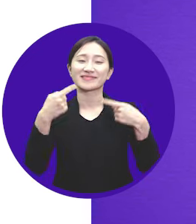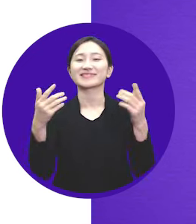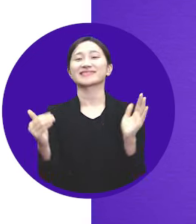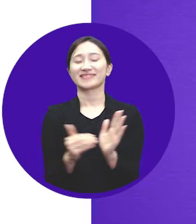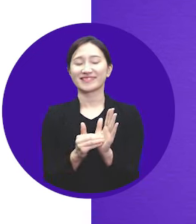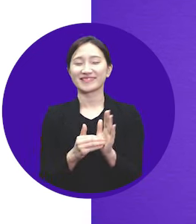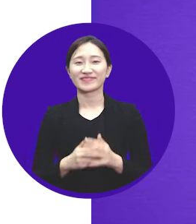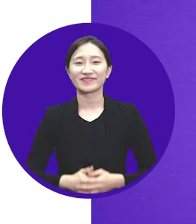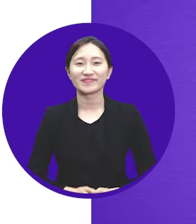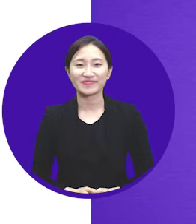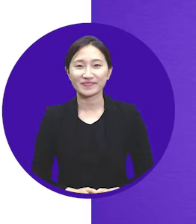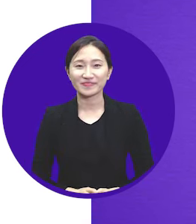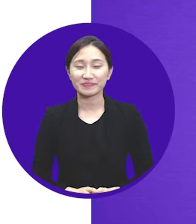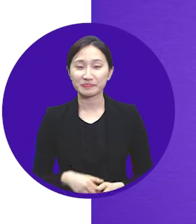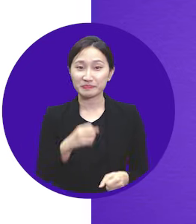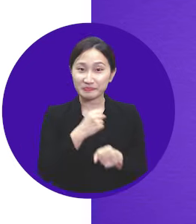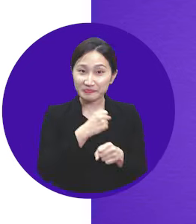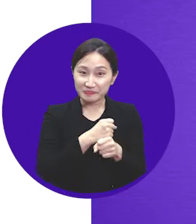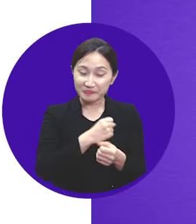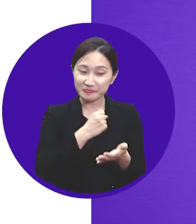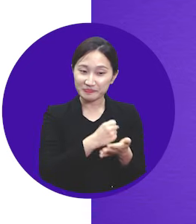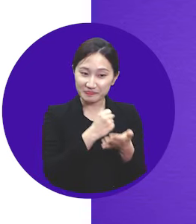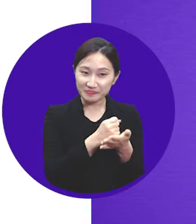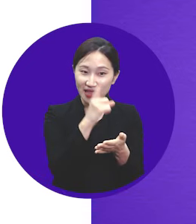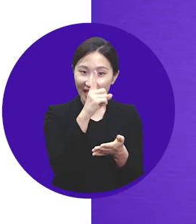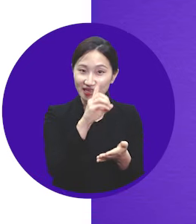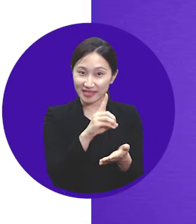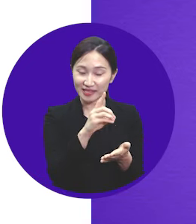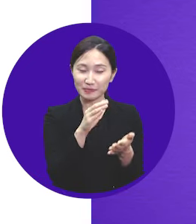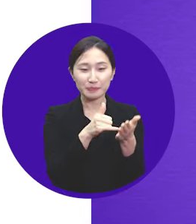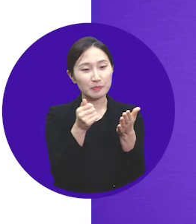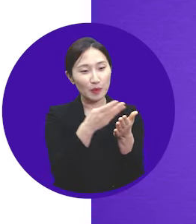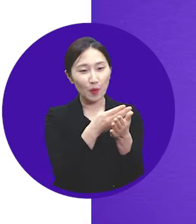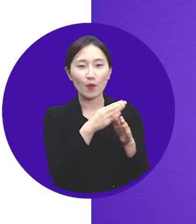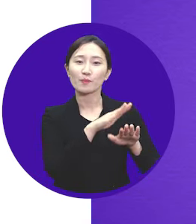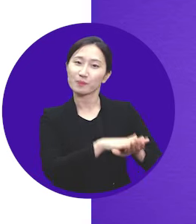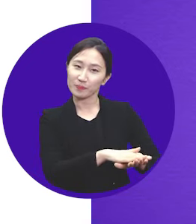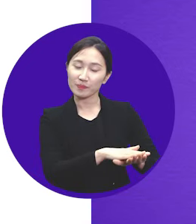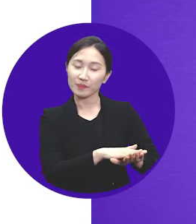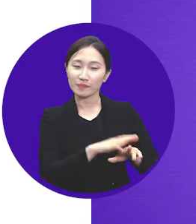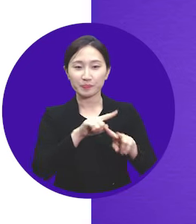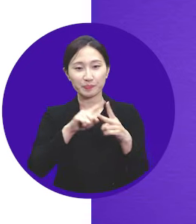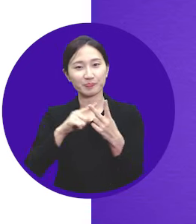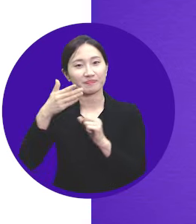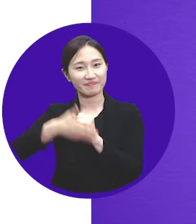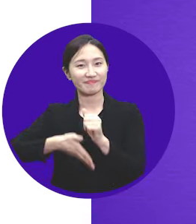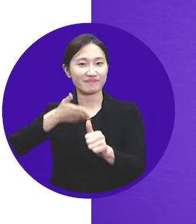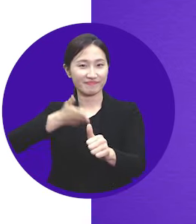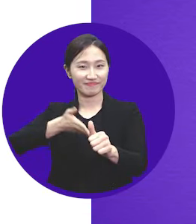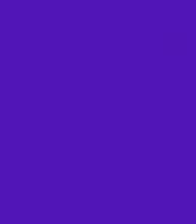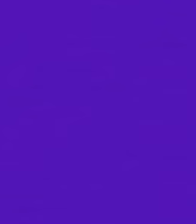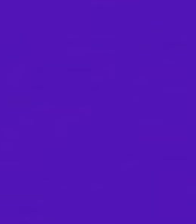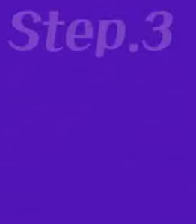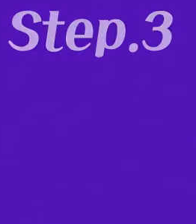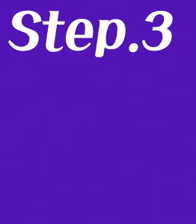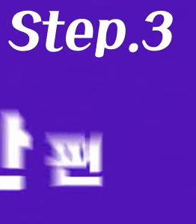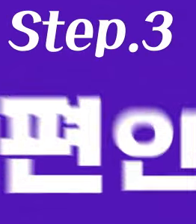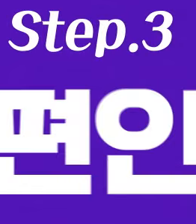계좌 개설 끝! 만드신 계좌 정보와 아이디를 따로 적어 놓으시거나 화면 캡쳐로 보관해 주세요.